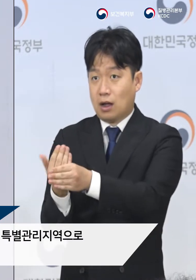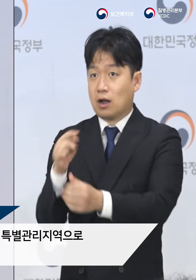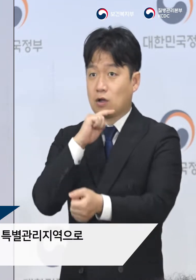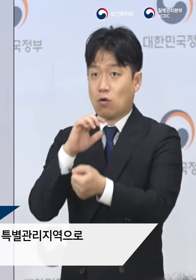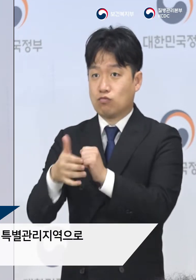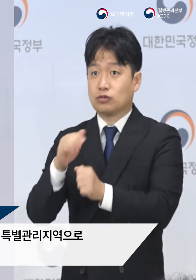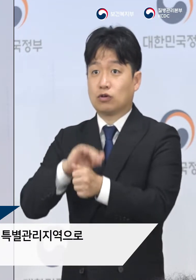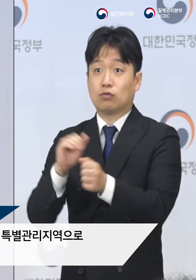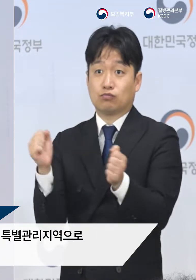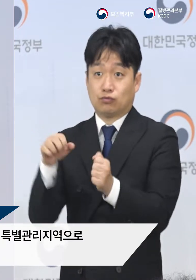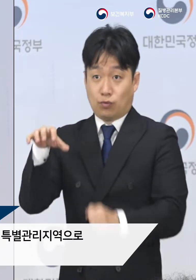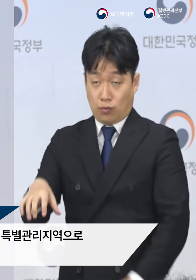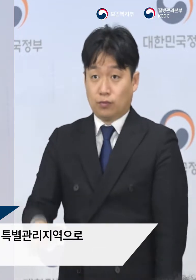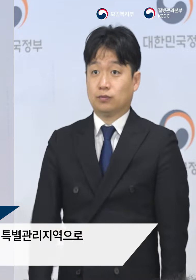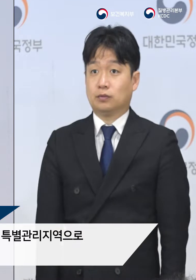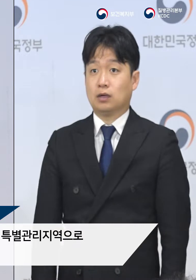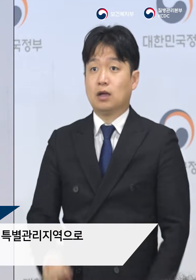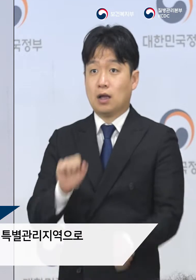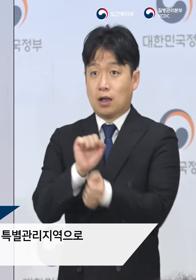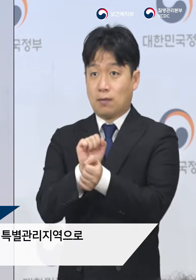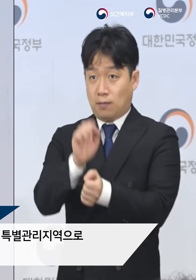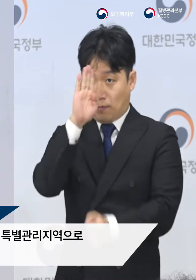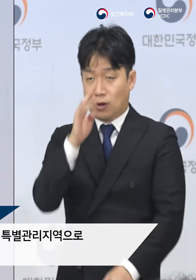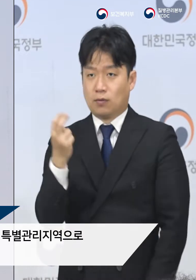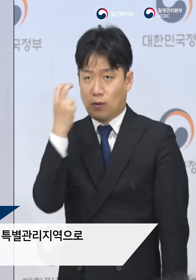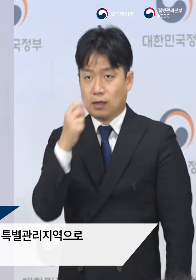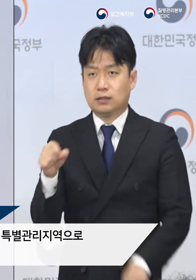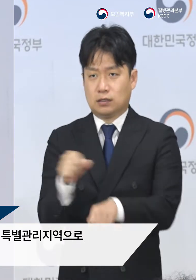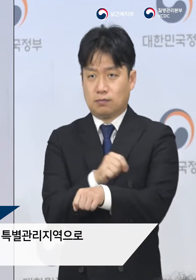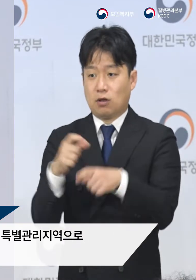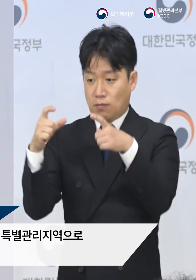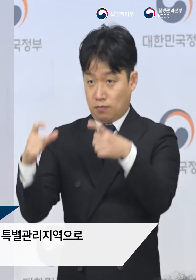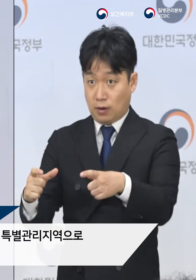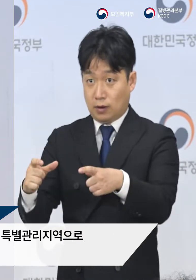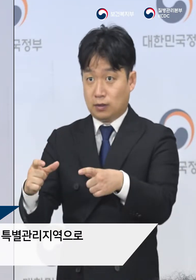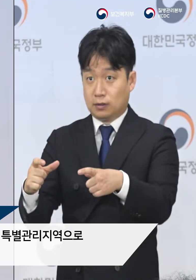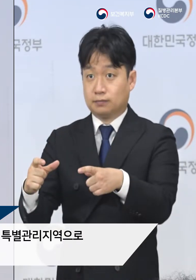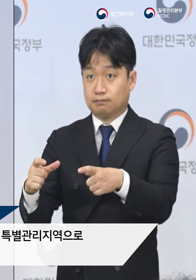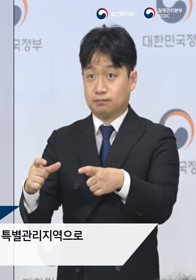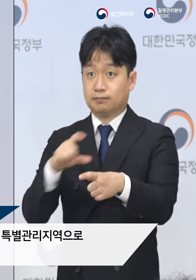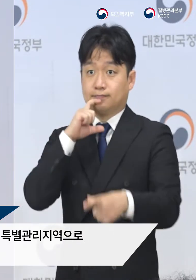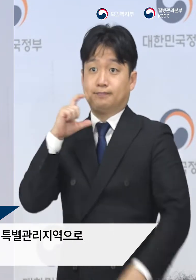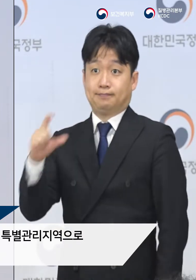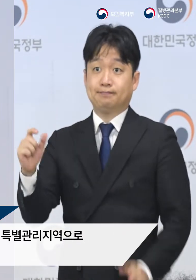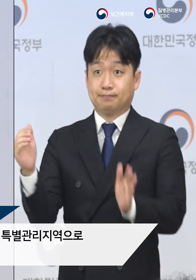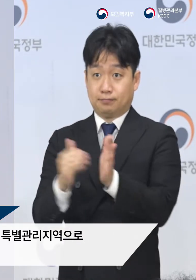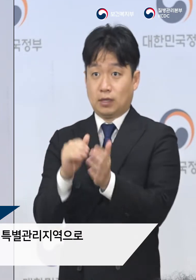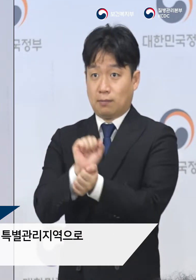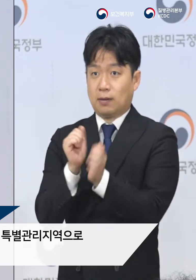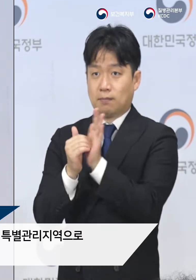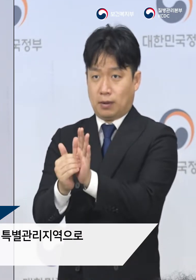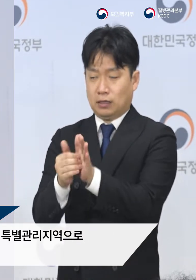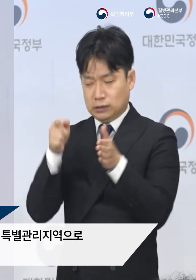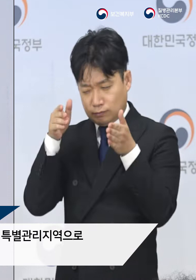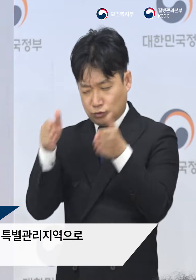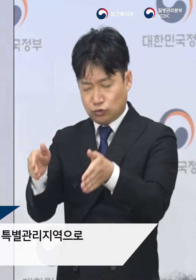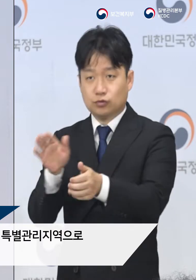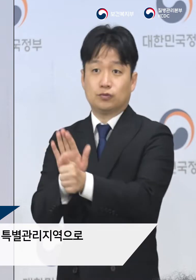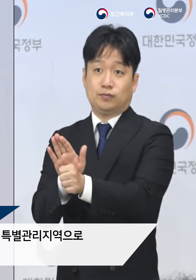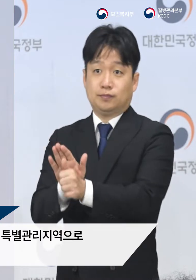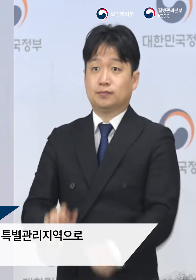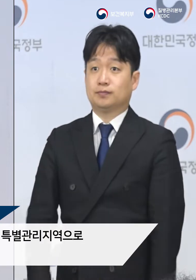-경북 지역은 감염병 특별관리지역으로 관리하며 방역대책을 집중하고 있는 중입니다.